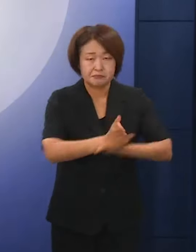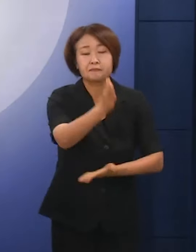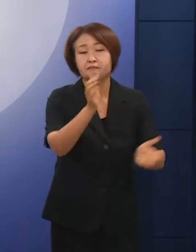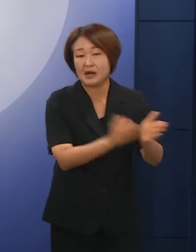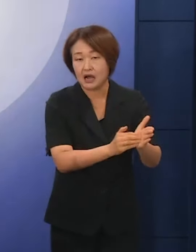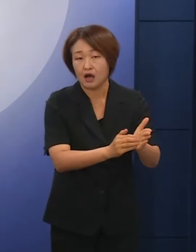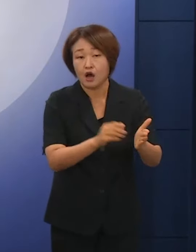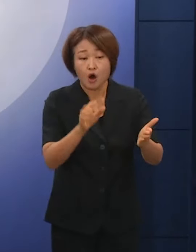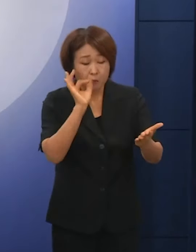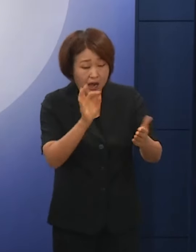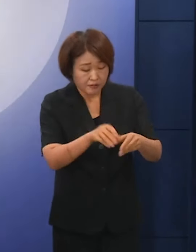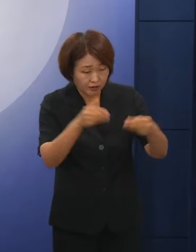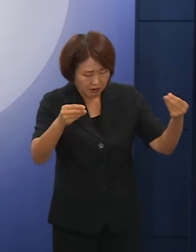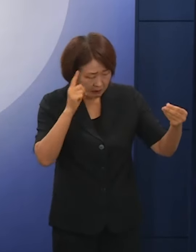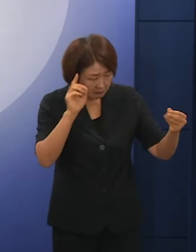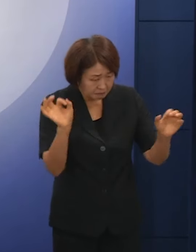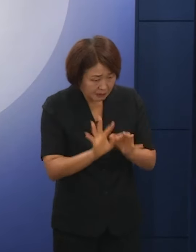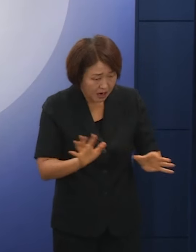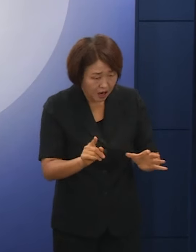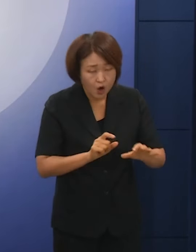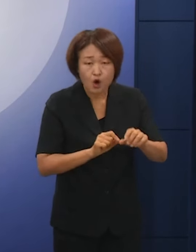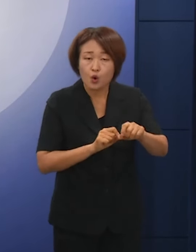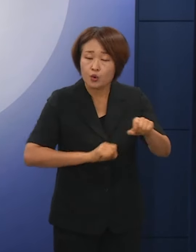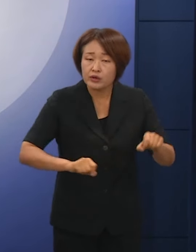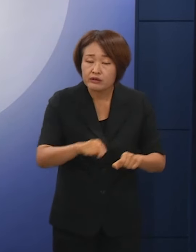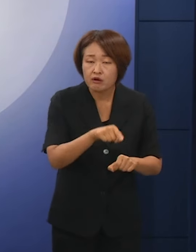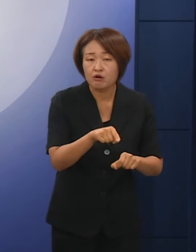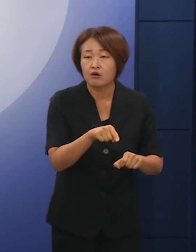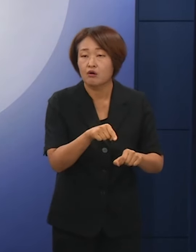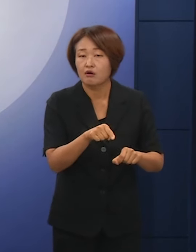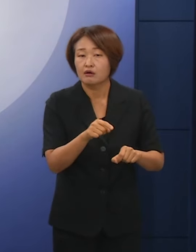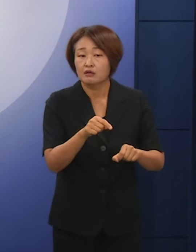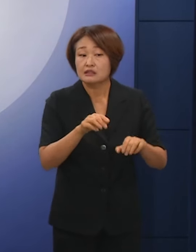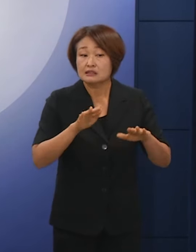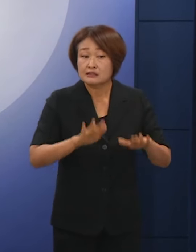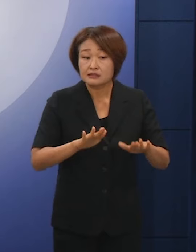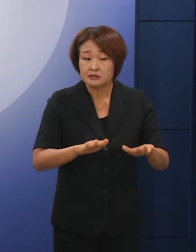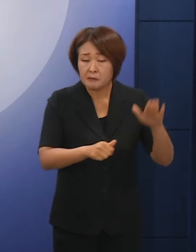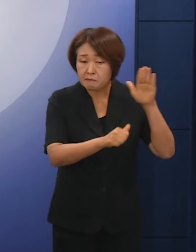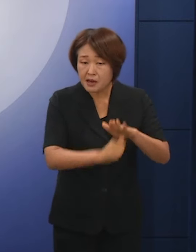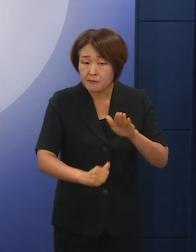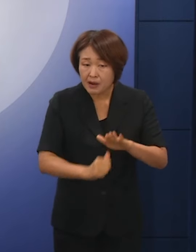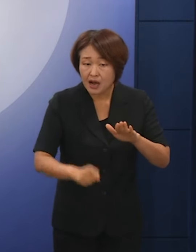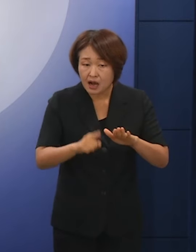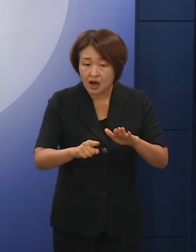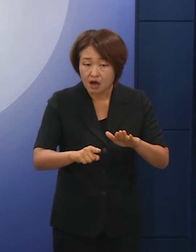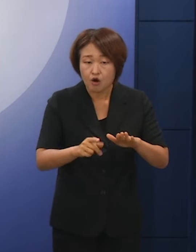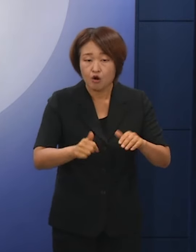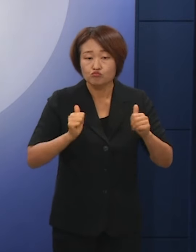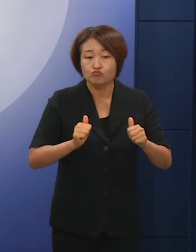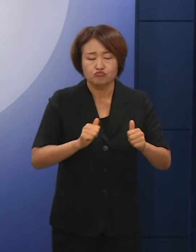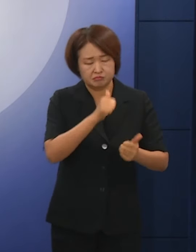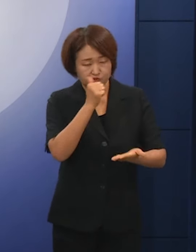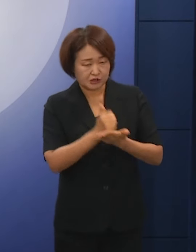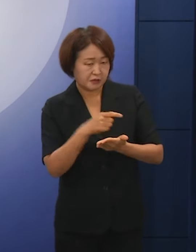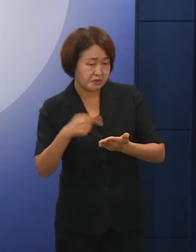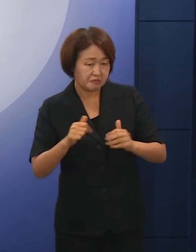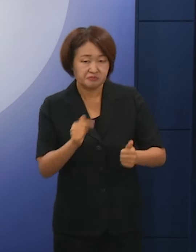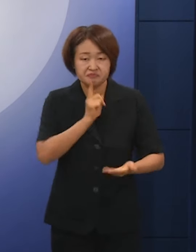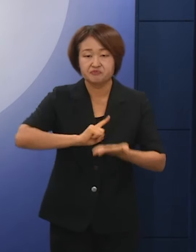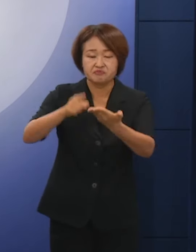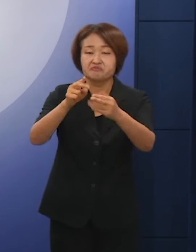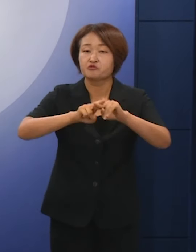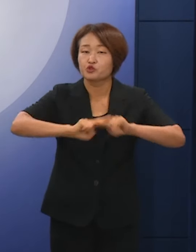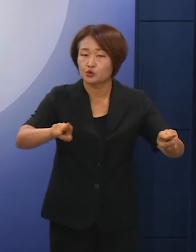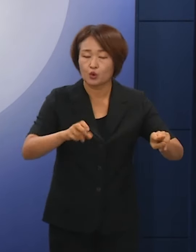특검 임명 간주 규정, 기존 기소된 사건의 공소취소 규정, 준비기간